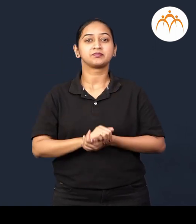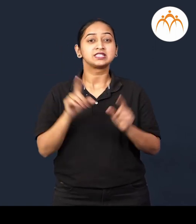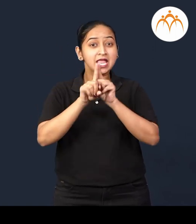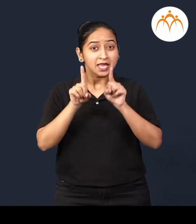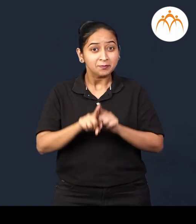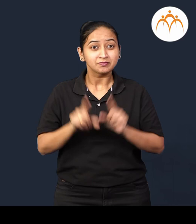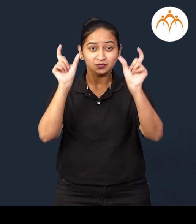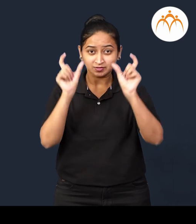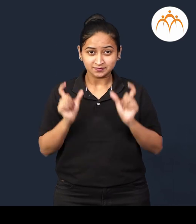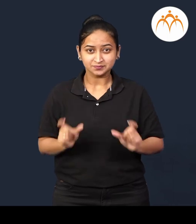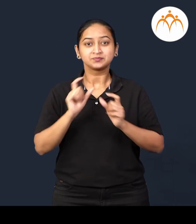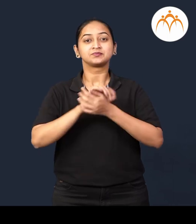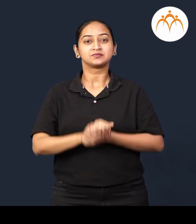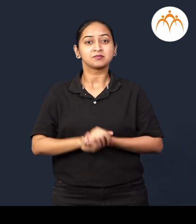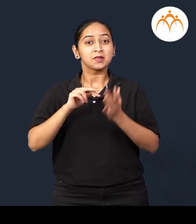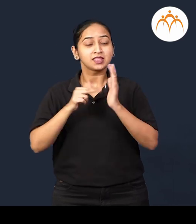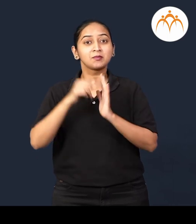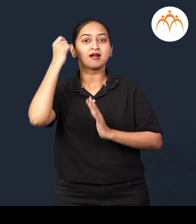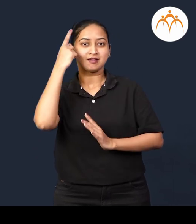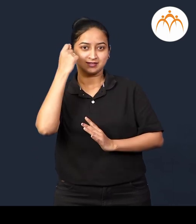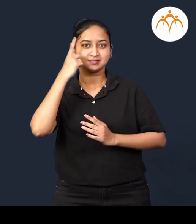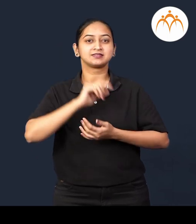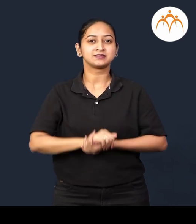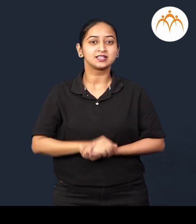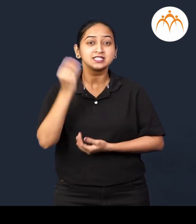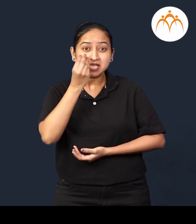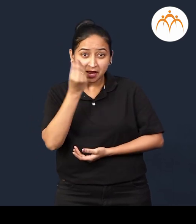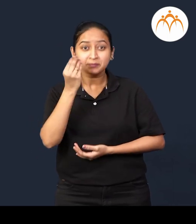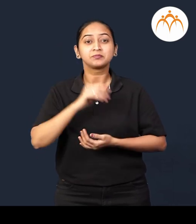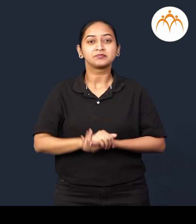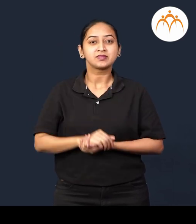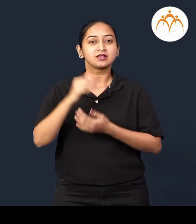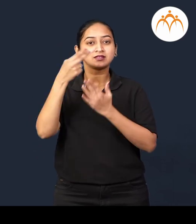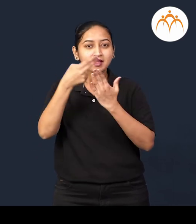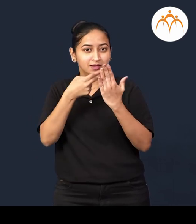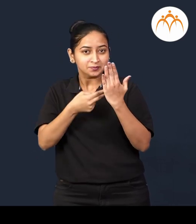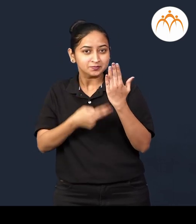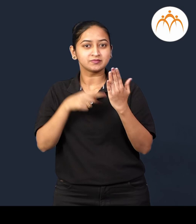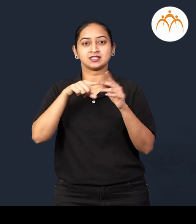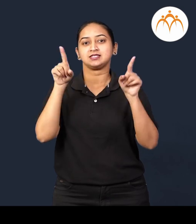समान आर्थी शब्द ही संकल पना, काही ठरावीक समान आर्थी शब्दांची यादी,